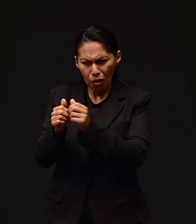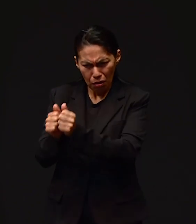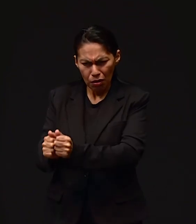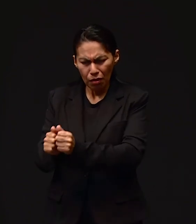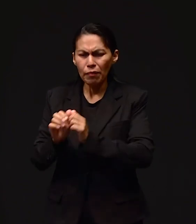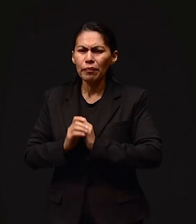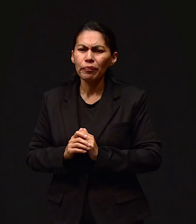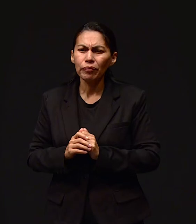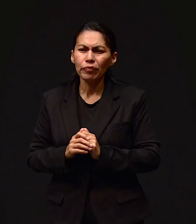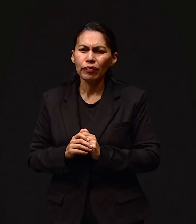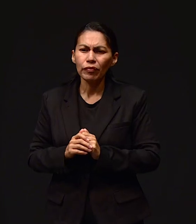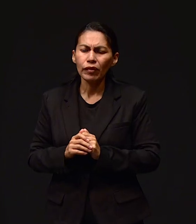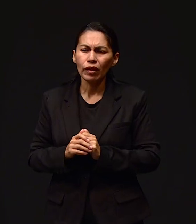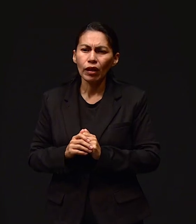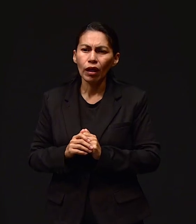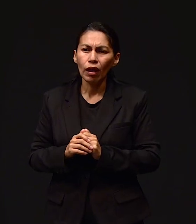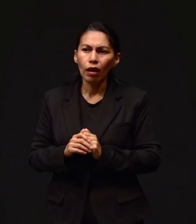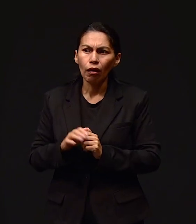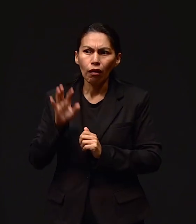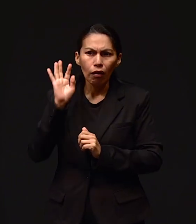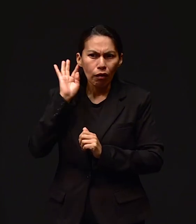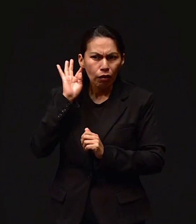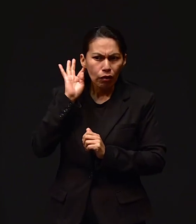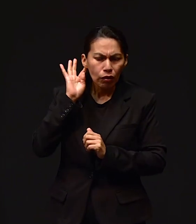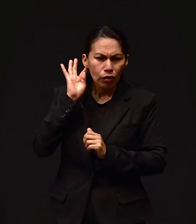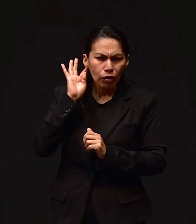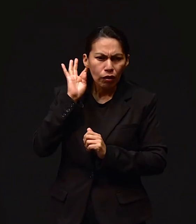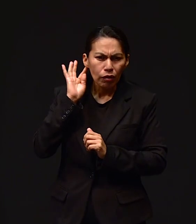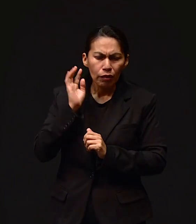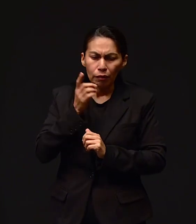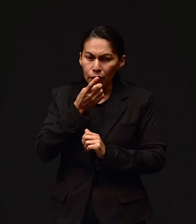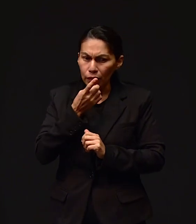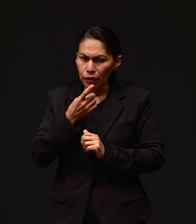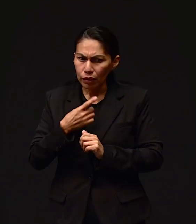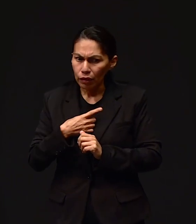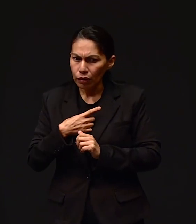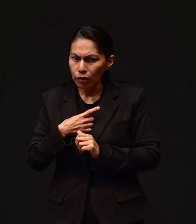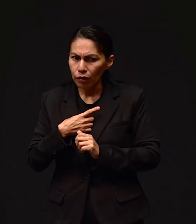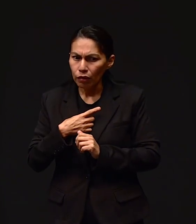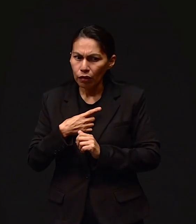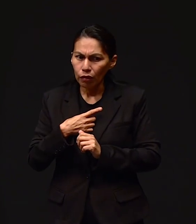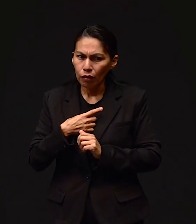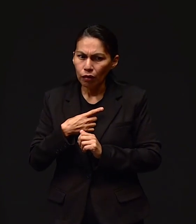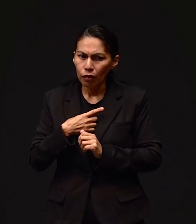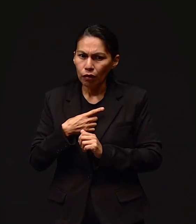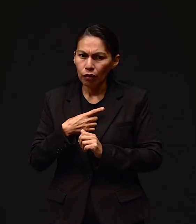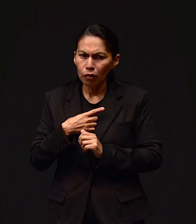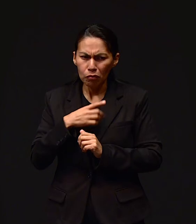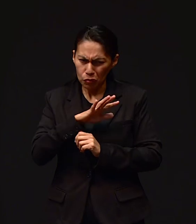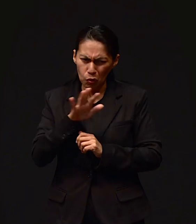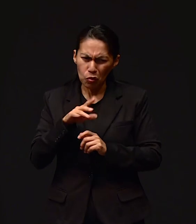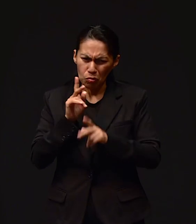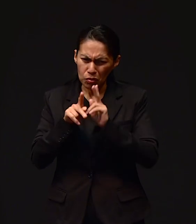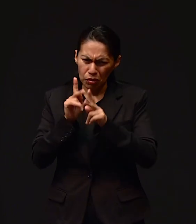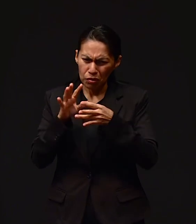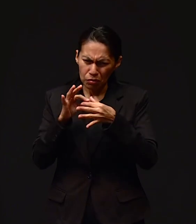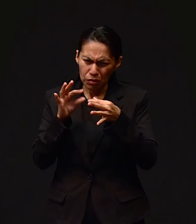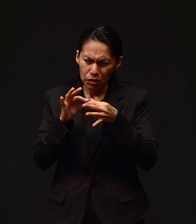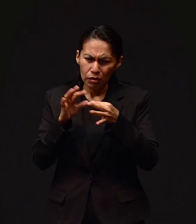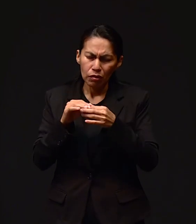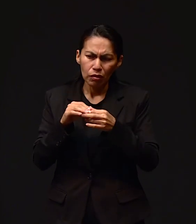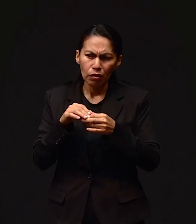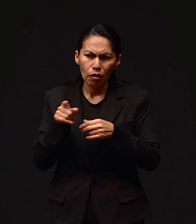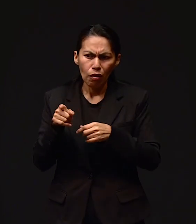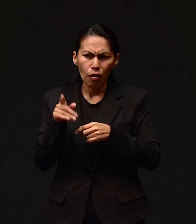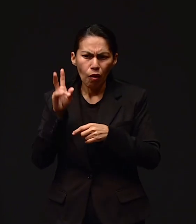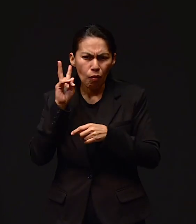y él escuchó cuando me dijo eso mi hija en el teléfono, porque estábamos así y Dios estaba explicando y estaba cerquita.